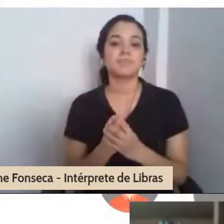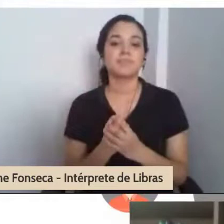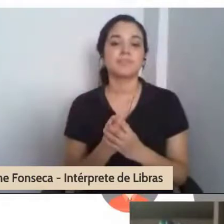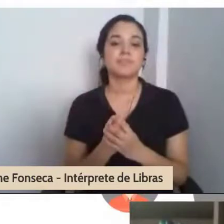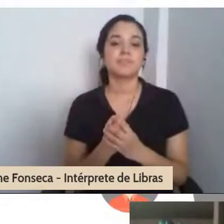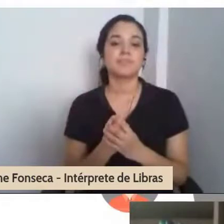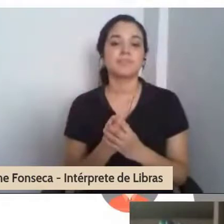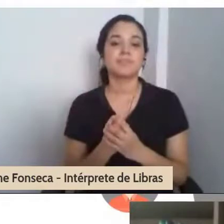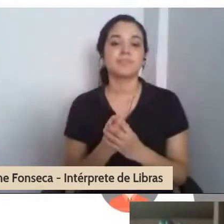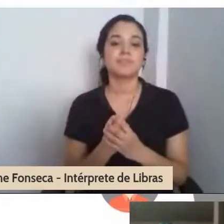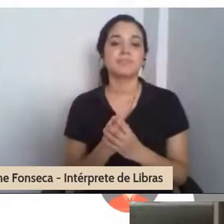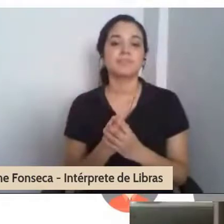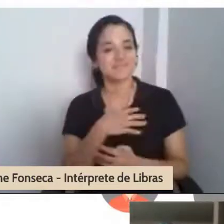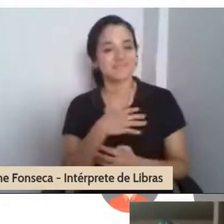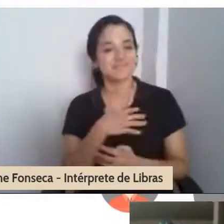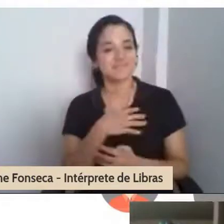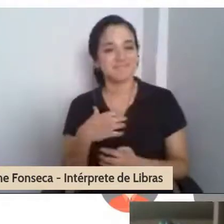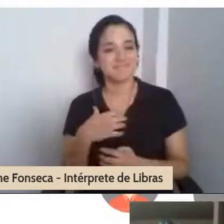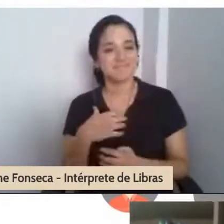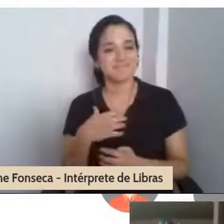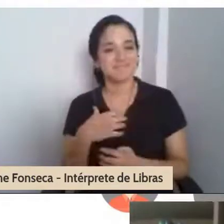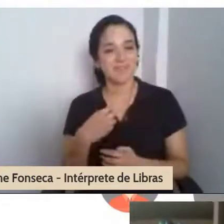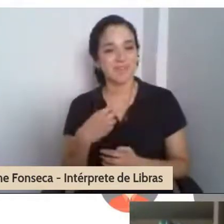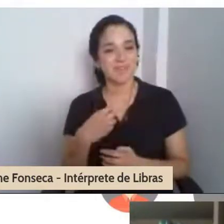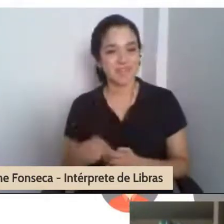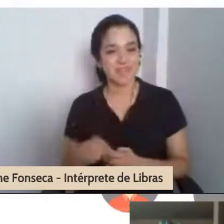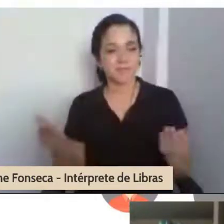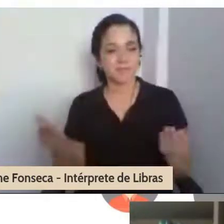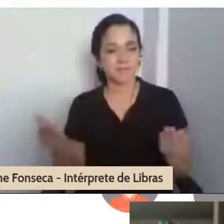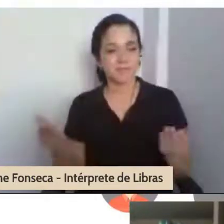Ok, muito obrigado pela oportunidade.